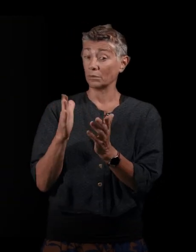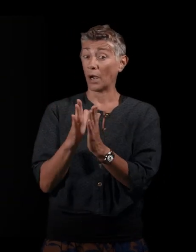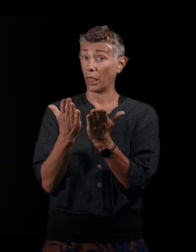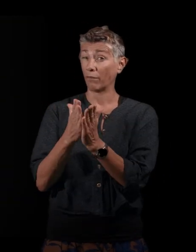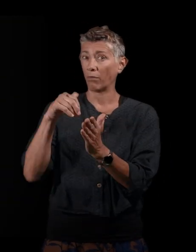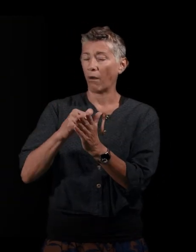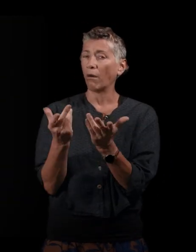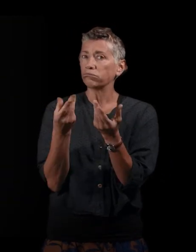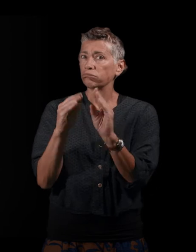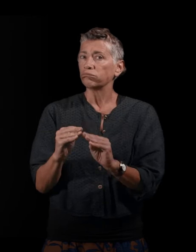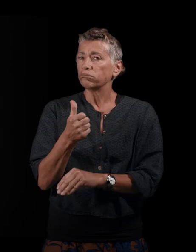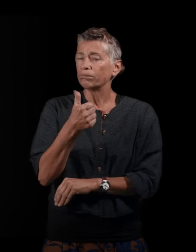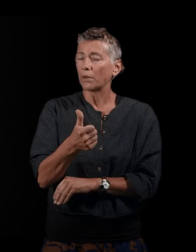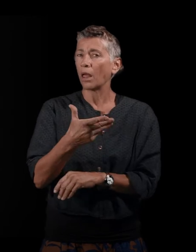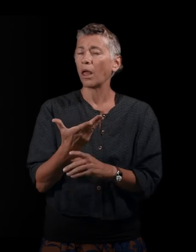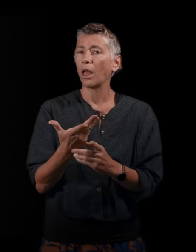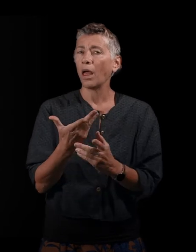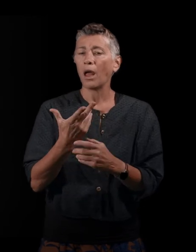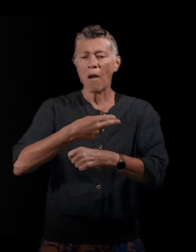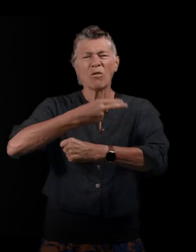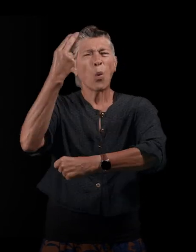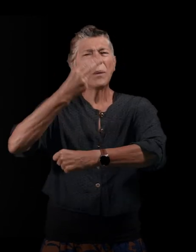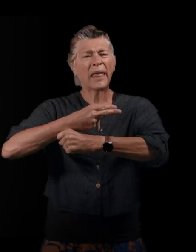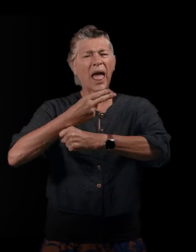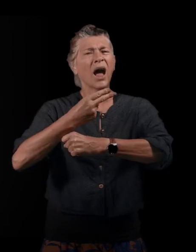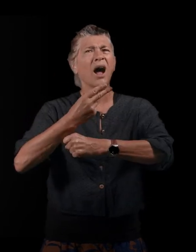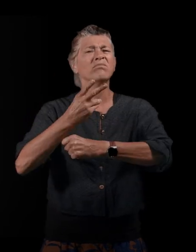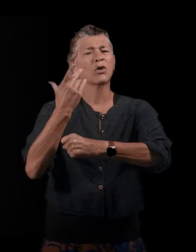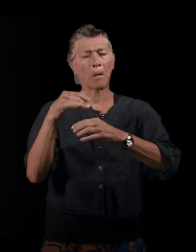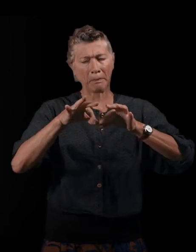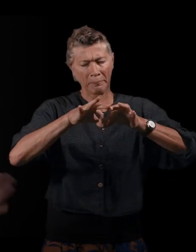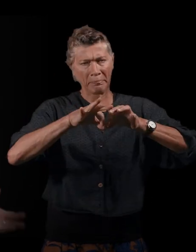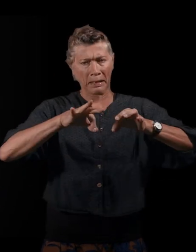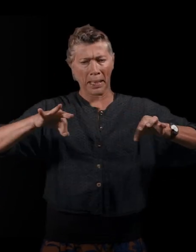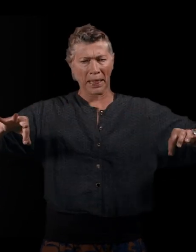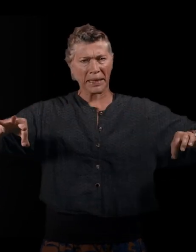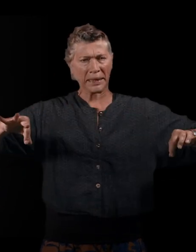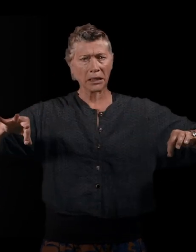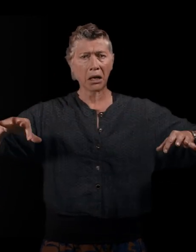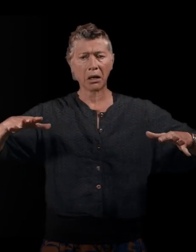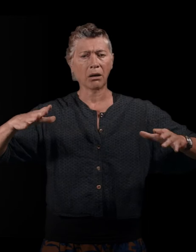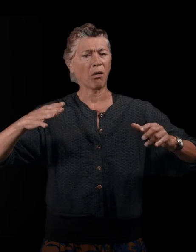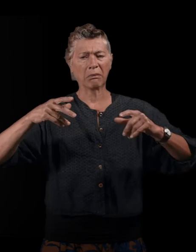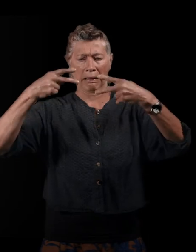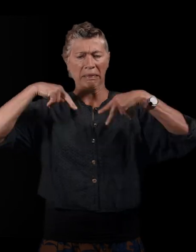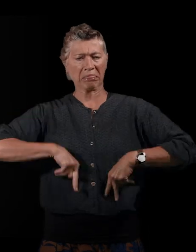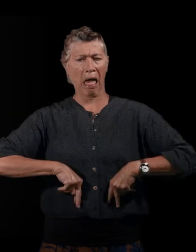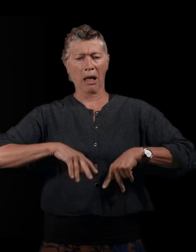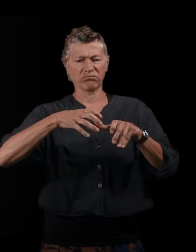c'est cette idée que la frontière n'est plus un tracé géopolitique entre deux États, avec toute une armada d